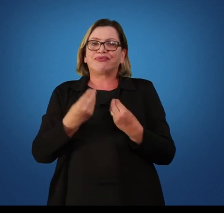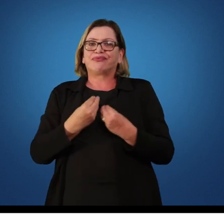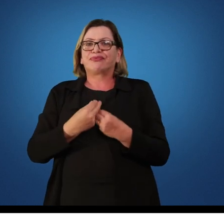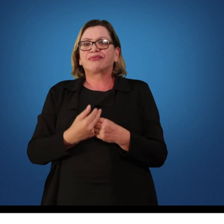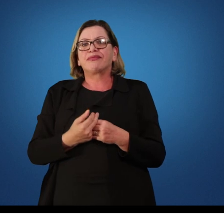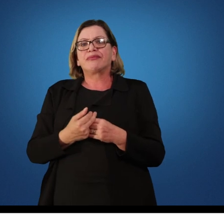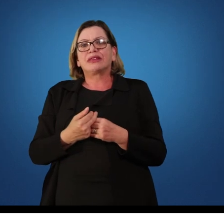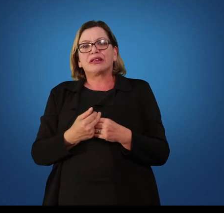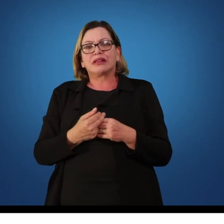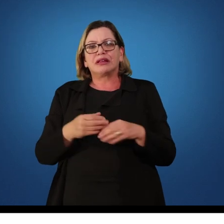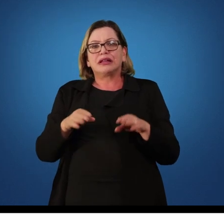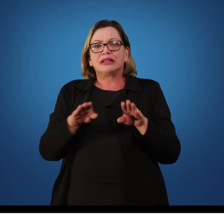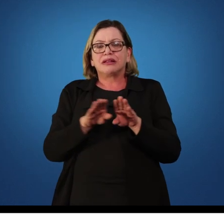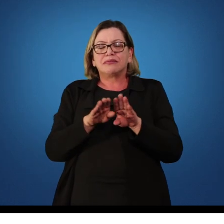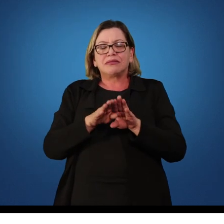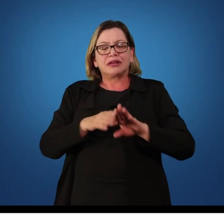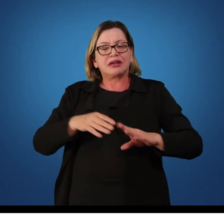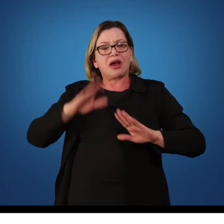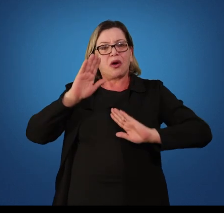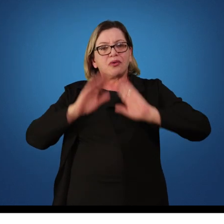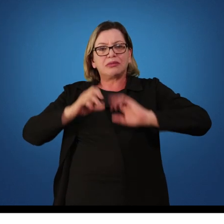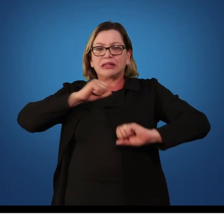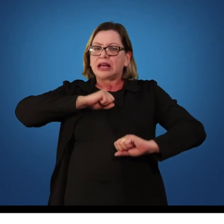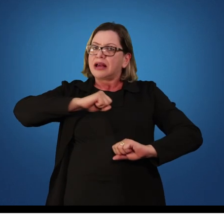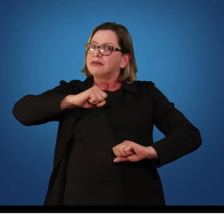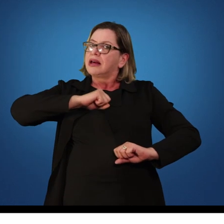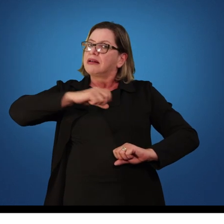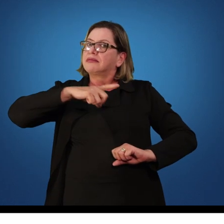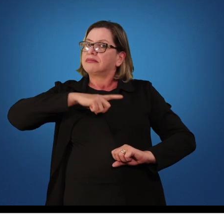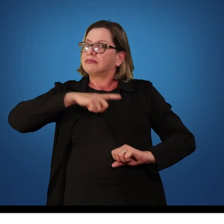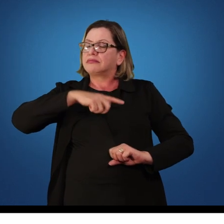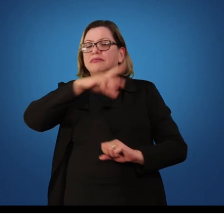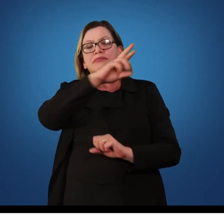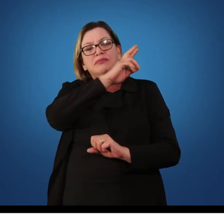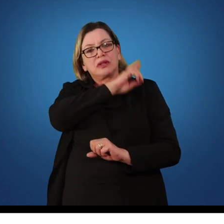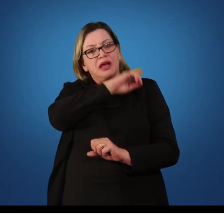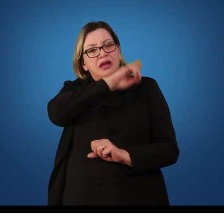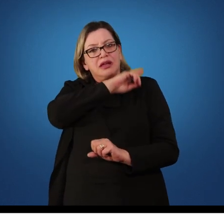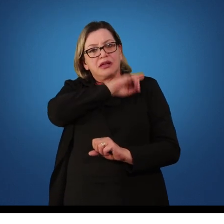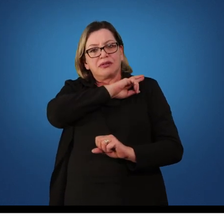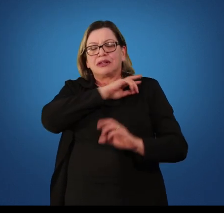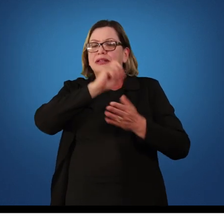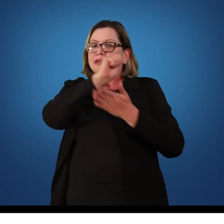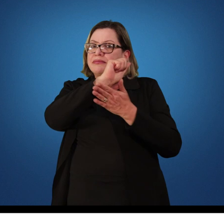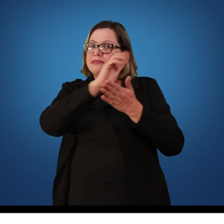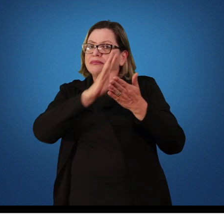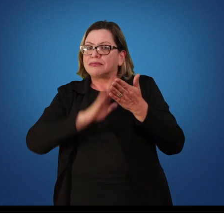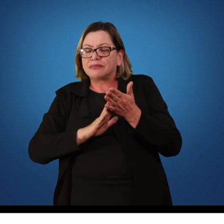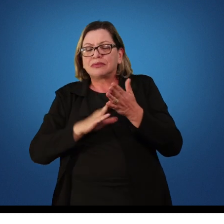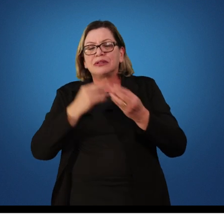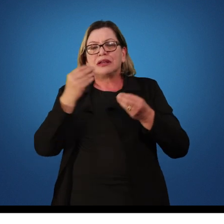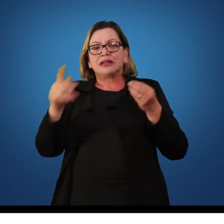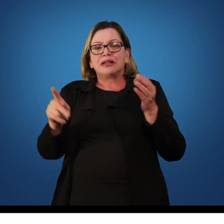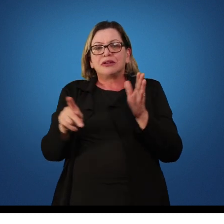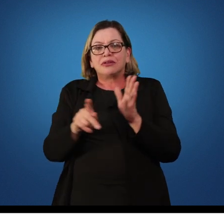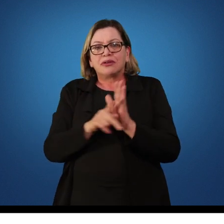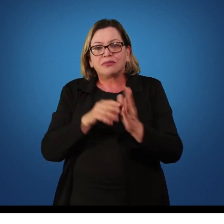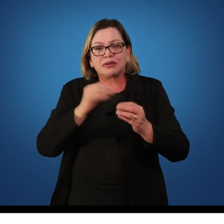Algumas capacidades têm papel dominante em algumas tarefas, enquanto outras